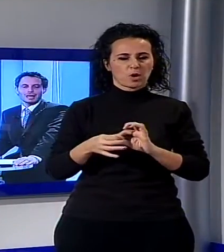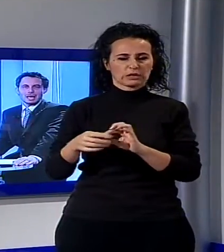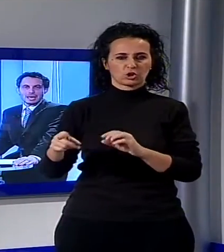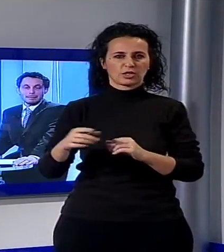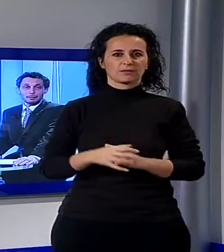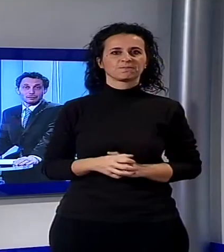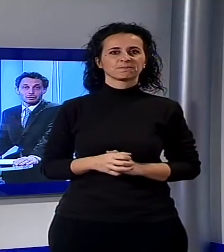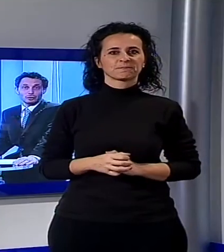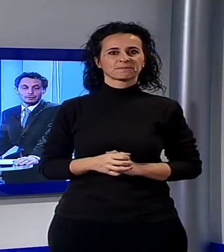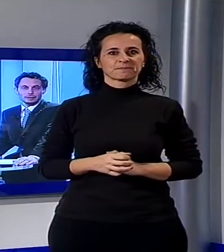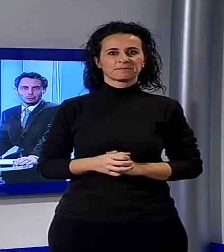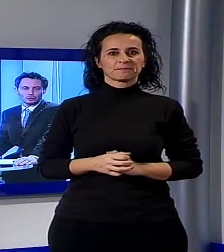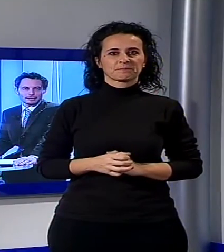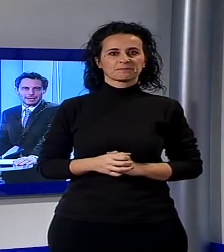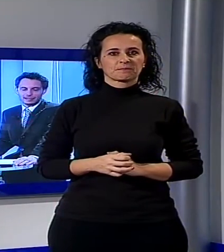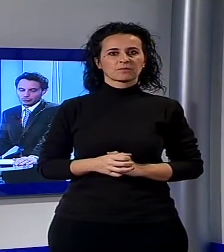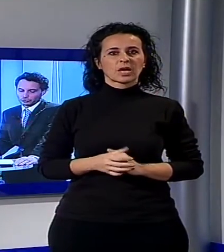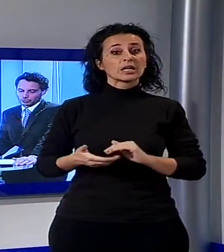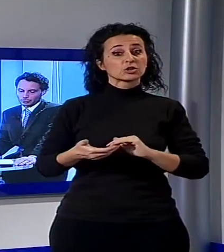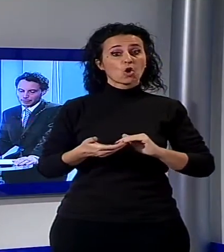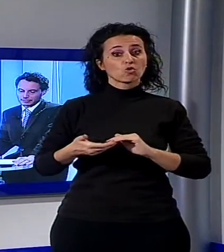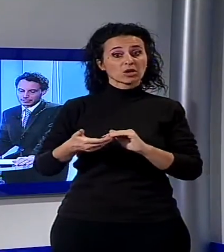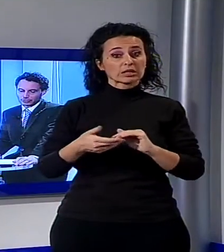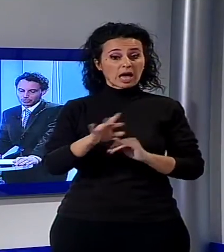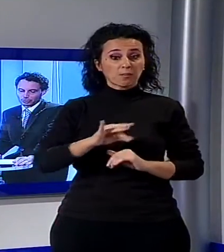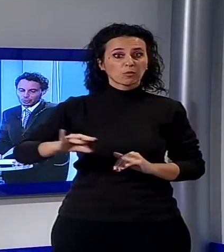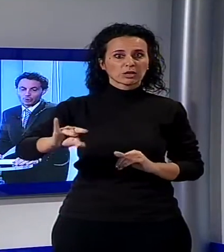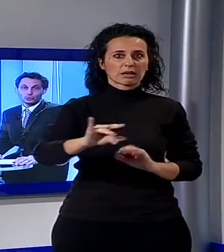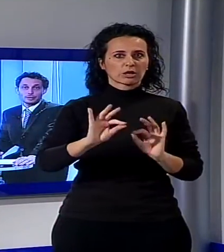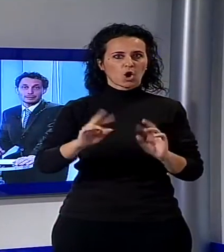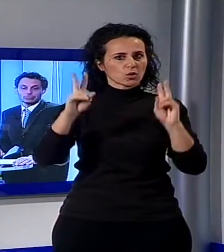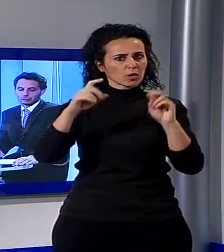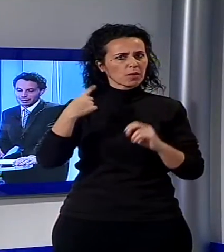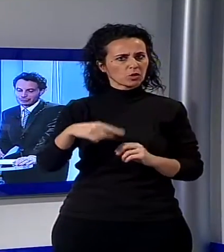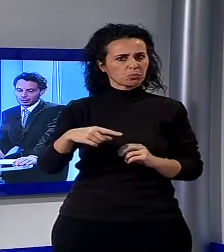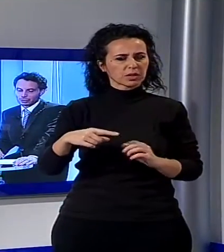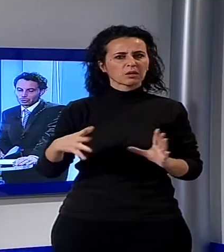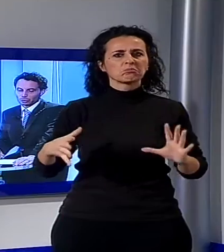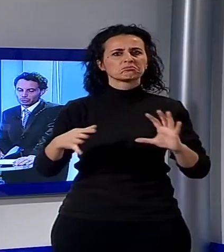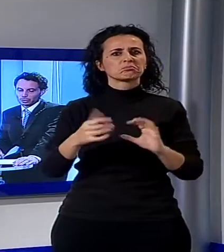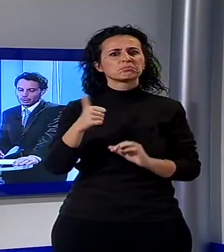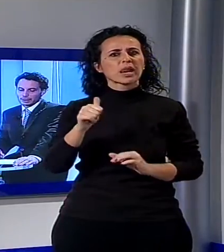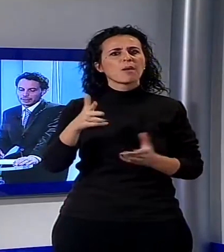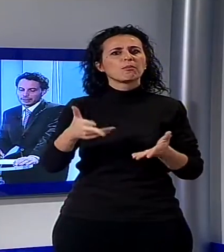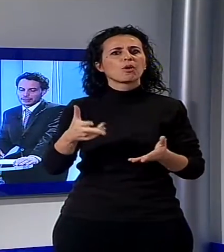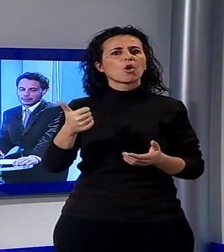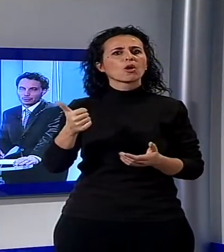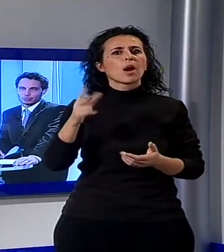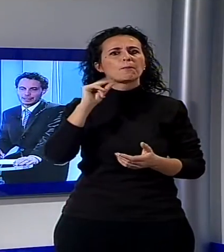E a proposito di società del nostro territorio, oggi è stato siglato l'accordo